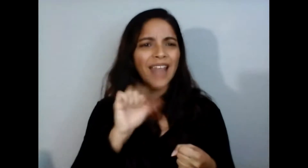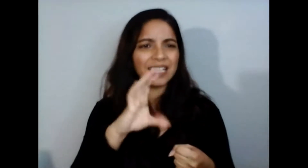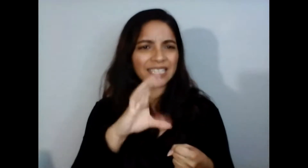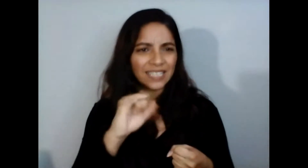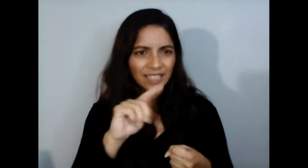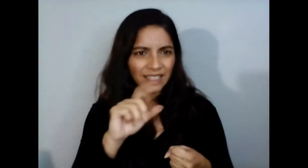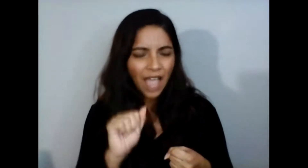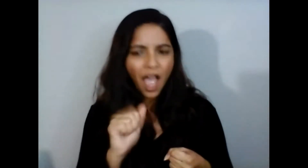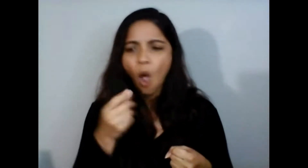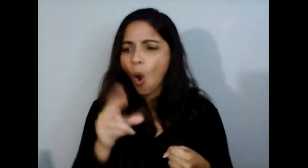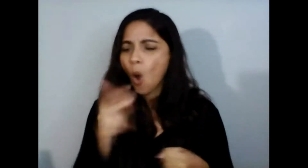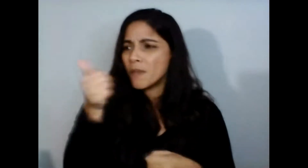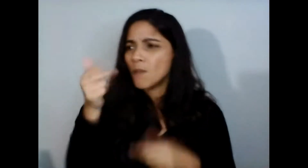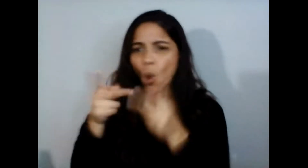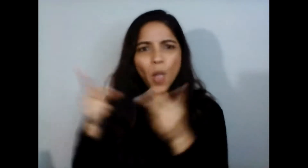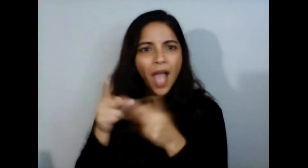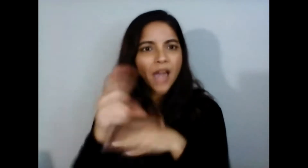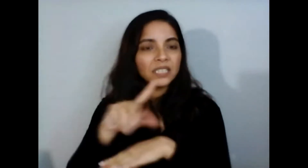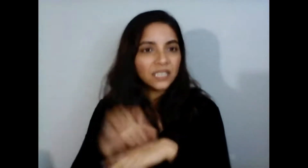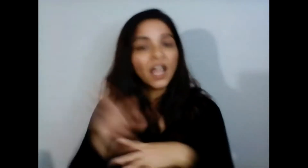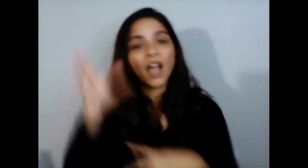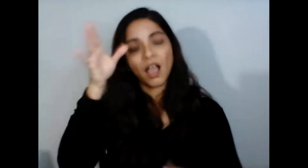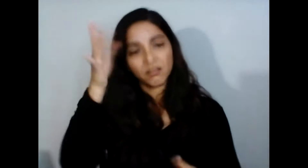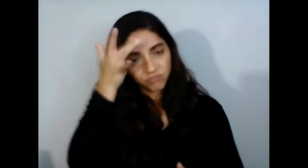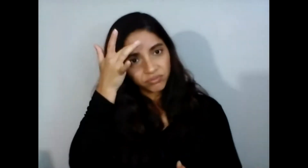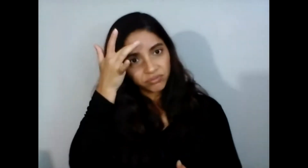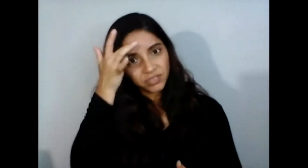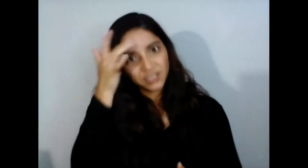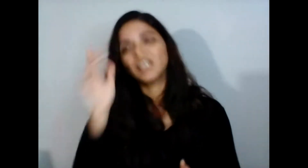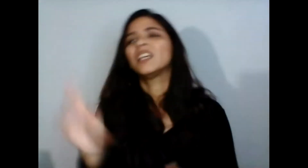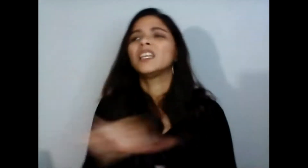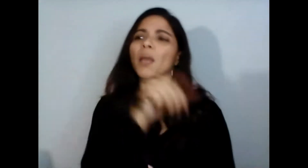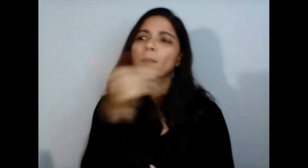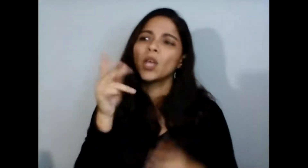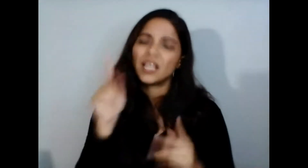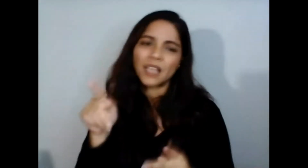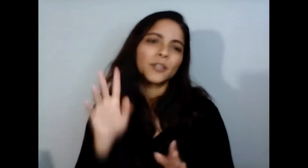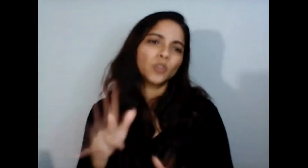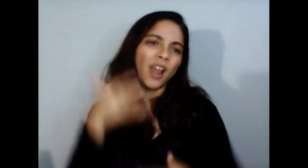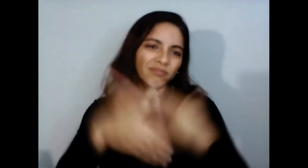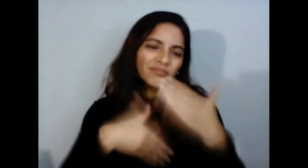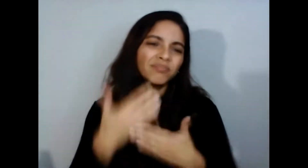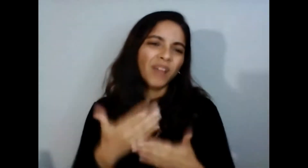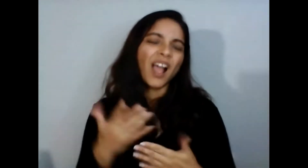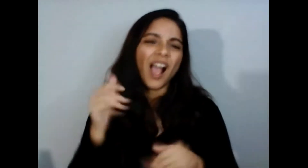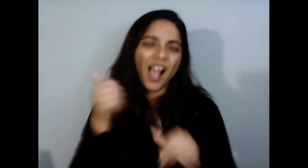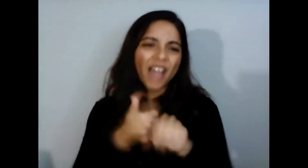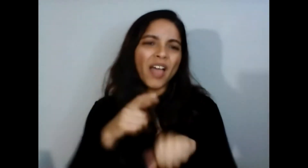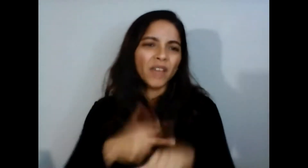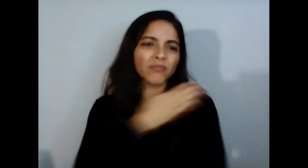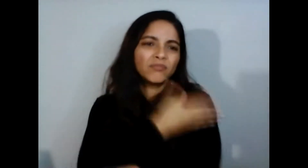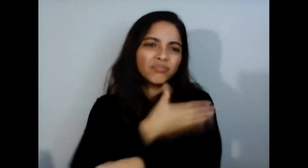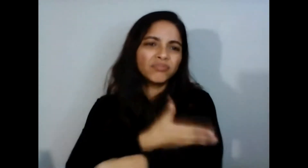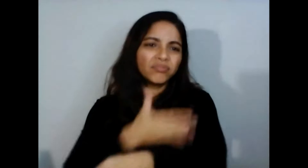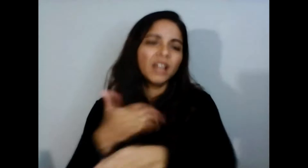comprometido y falleció y el otro pues por Alzheimer pero pero estamos perdiendo ellos pudieron sobre